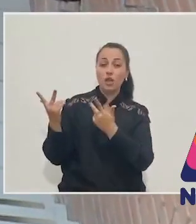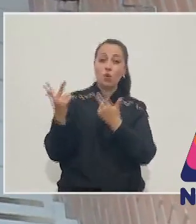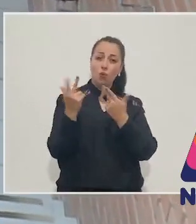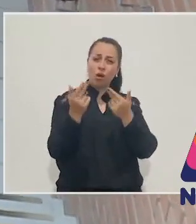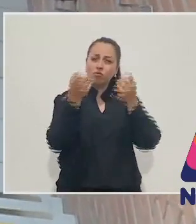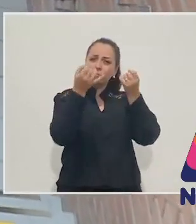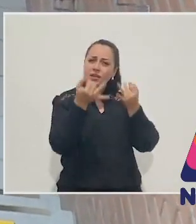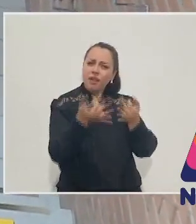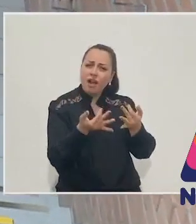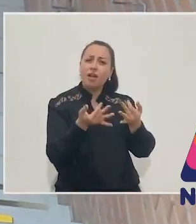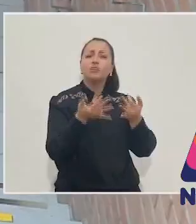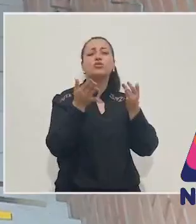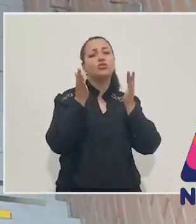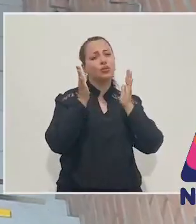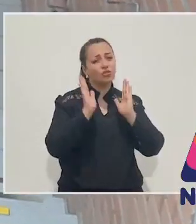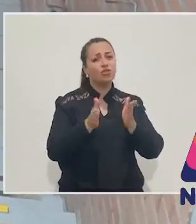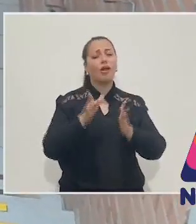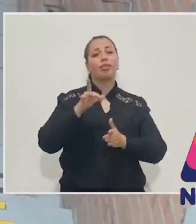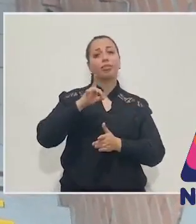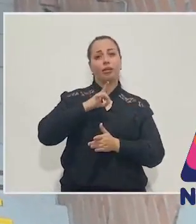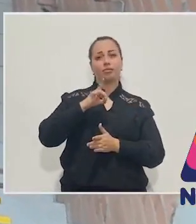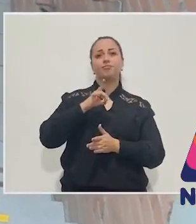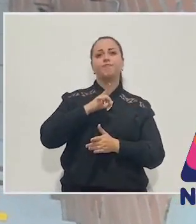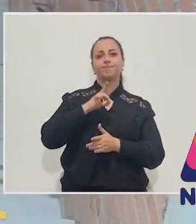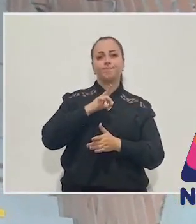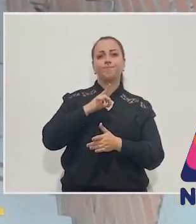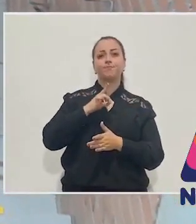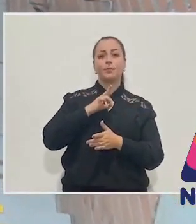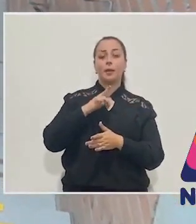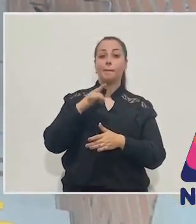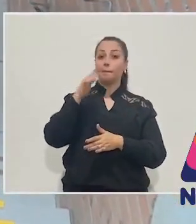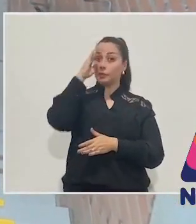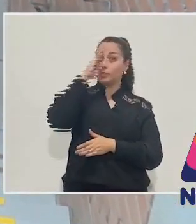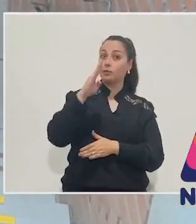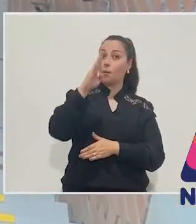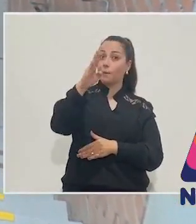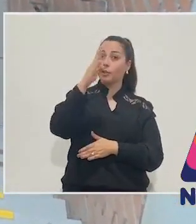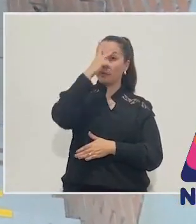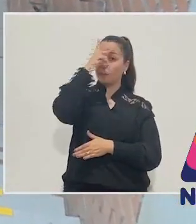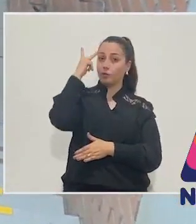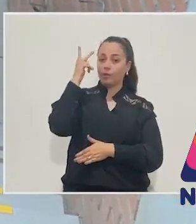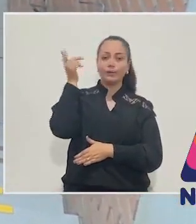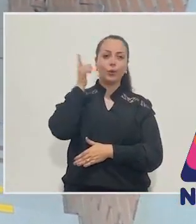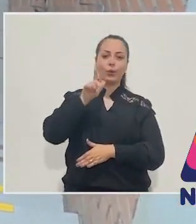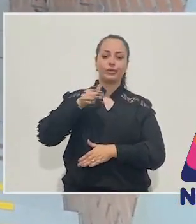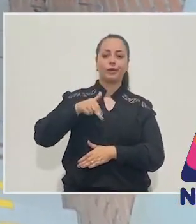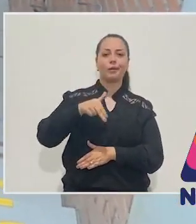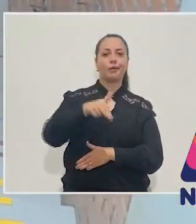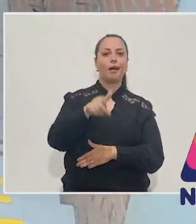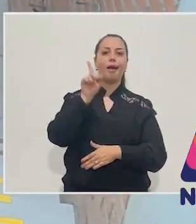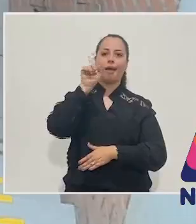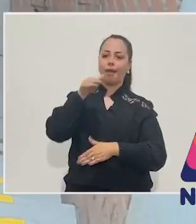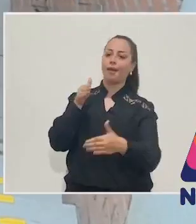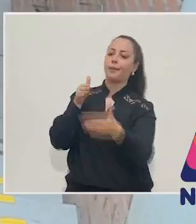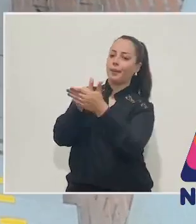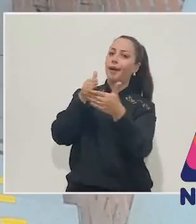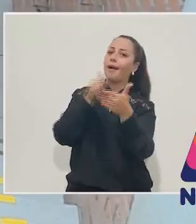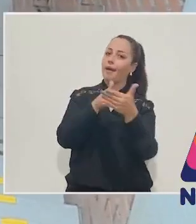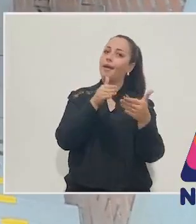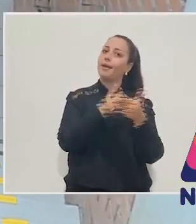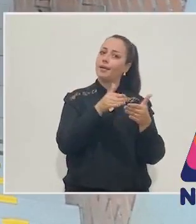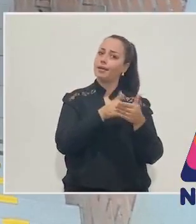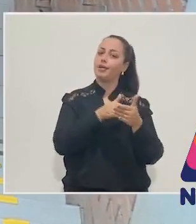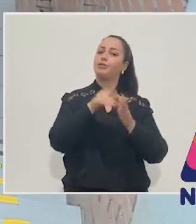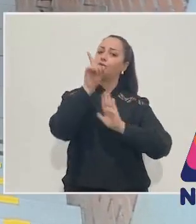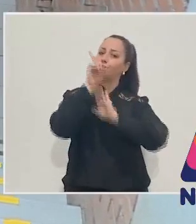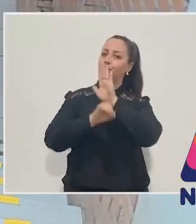principalmente para quem tem alguma dificuldade de locomoção, pode ser um empecilho na hora de exercer o